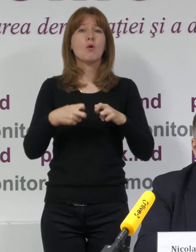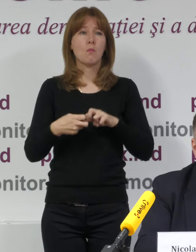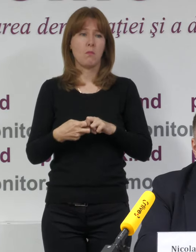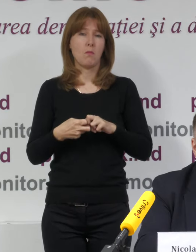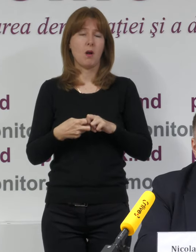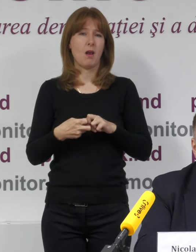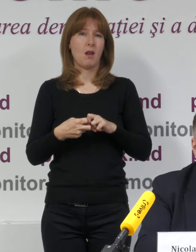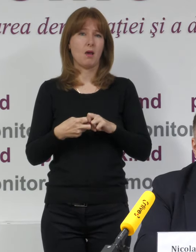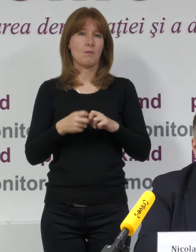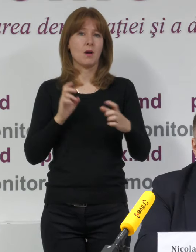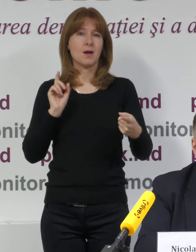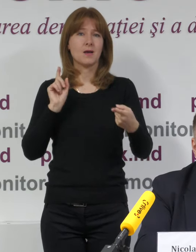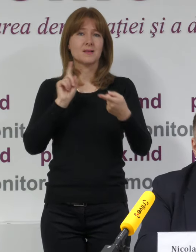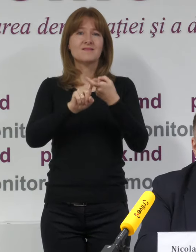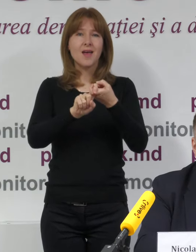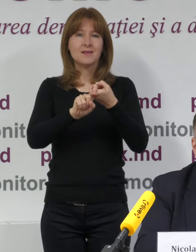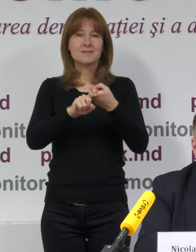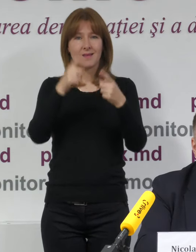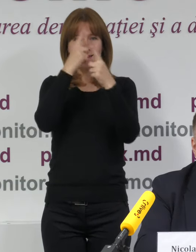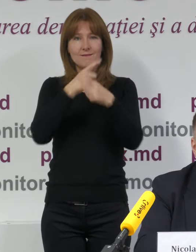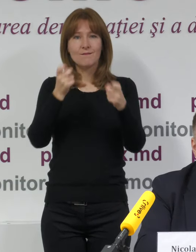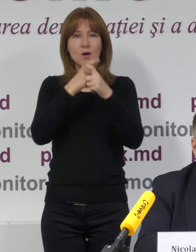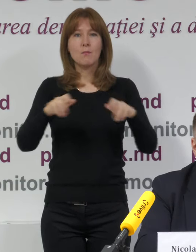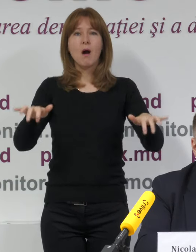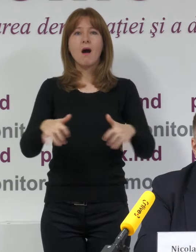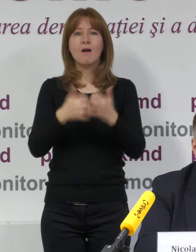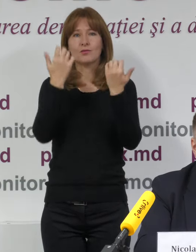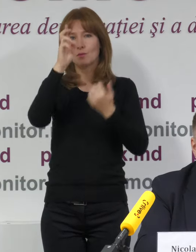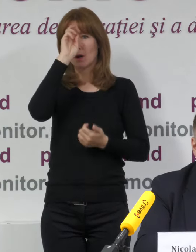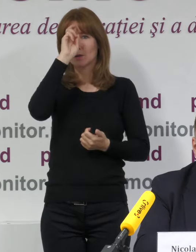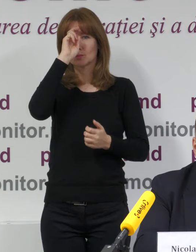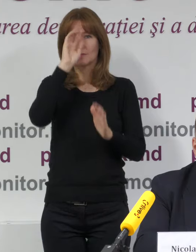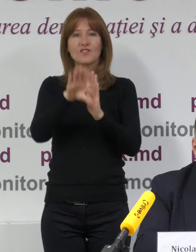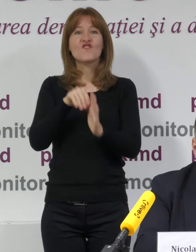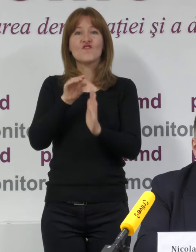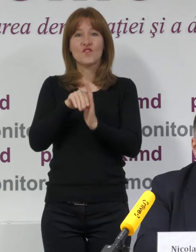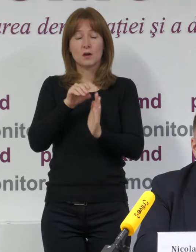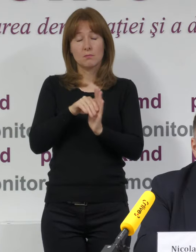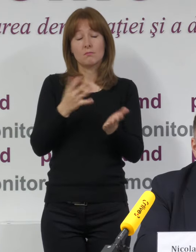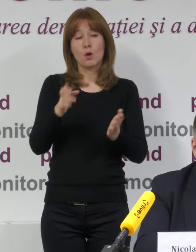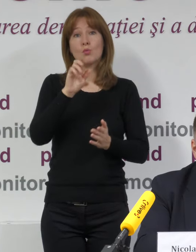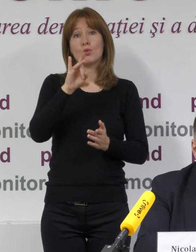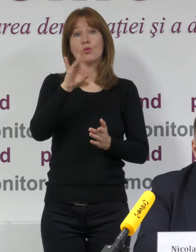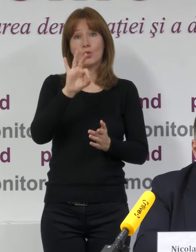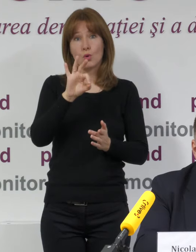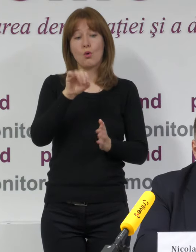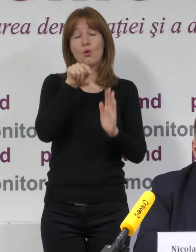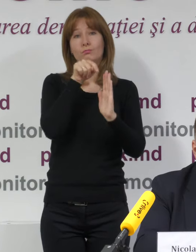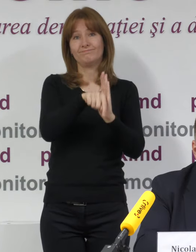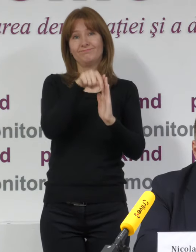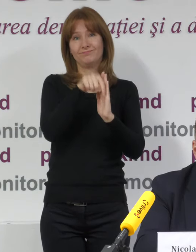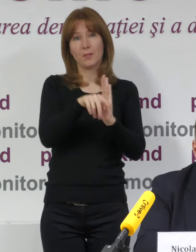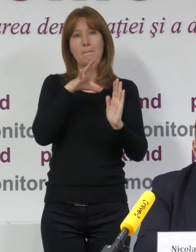de conectare la sistemul informațional automatizat de stat alegeri. Deci, birourile electorale au avut